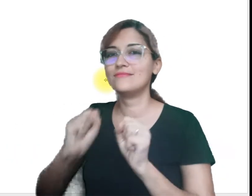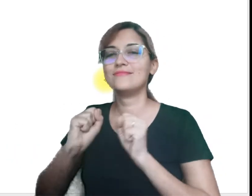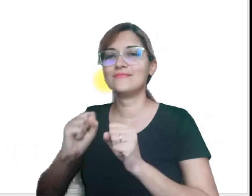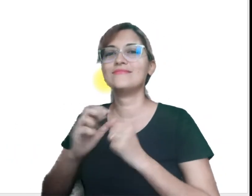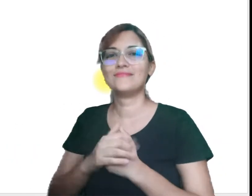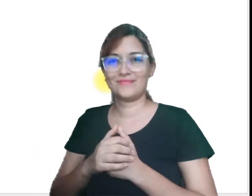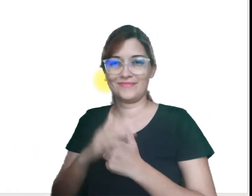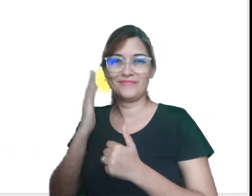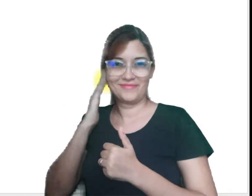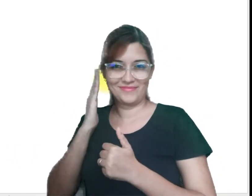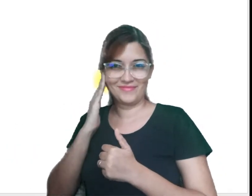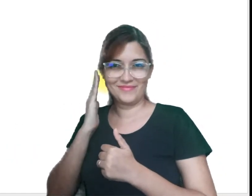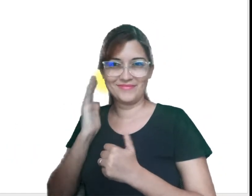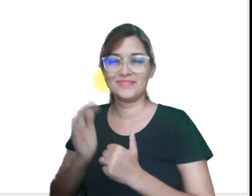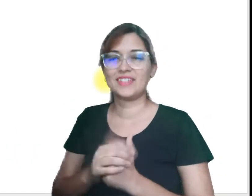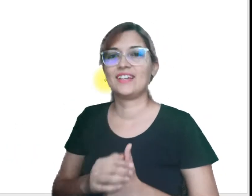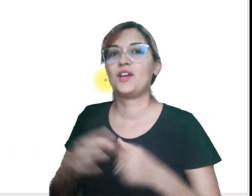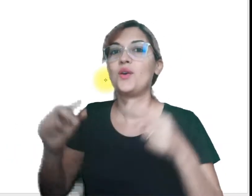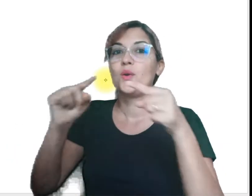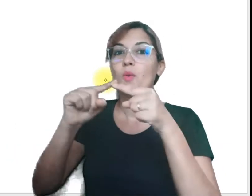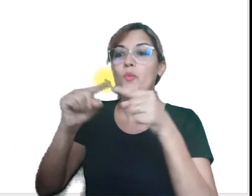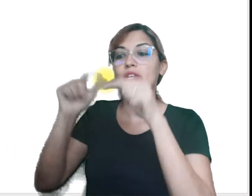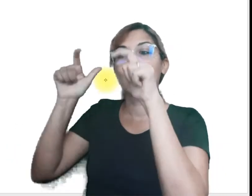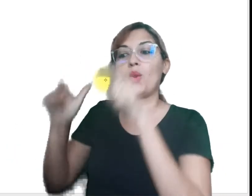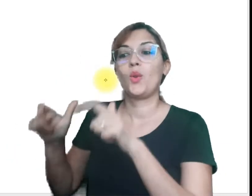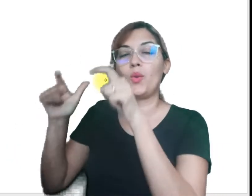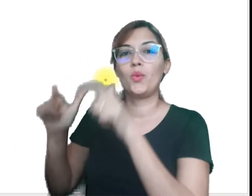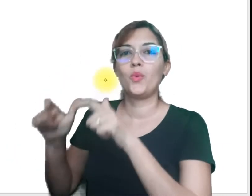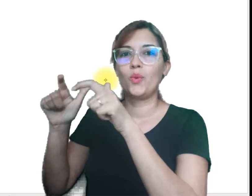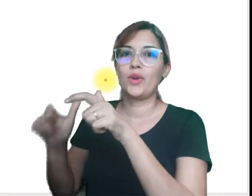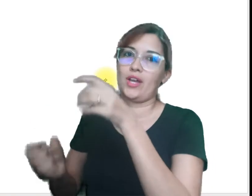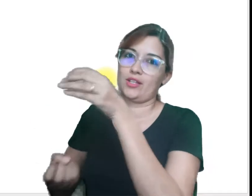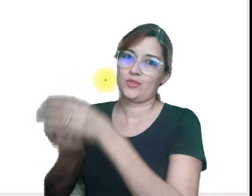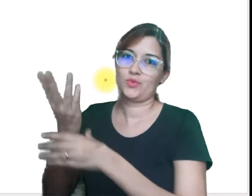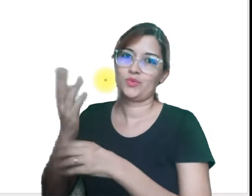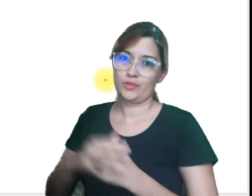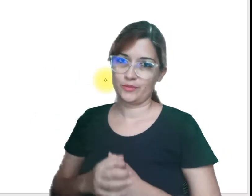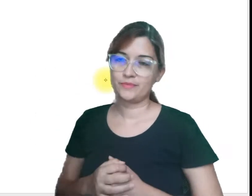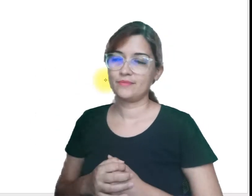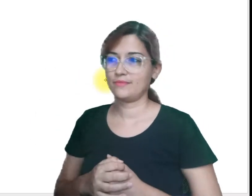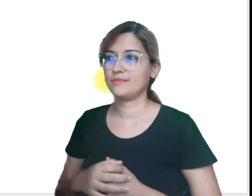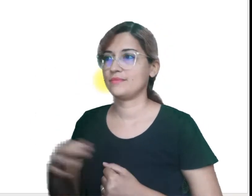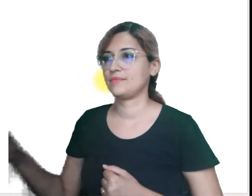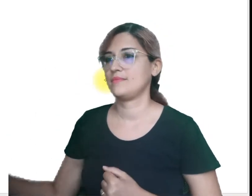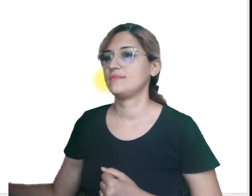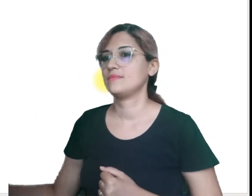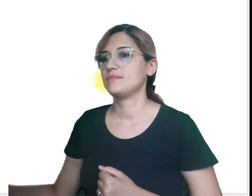Entendeu? Então, a preposição, ela vai ter uma relação de mostrar a origem.